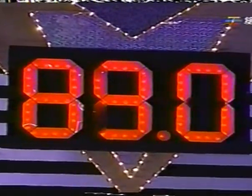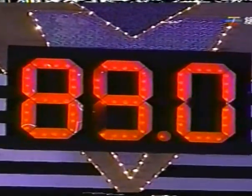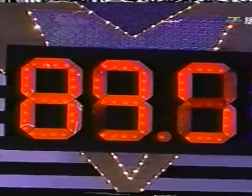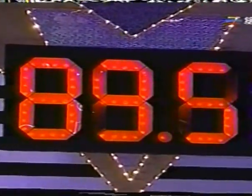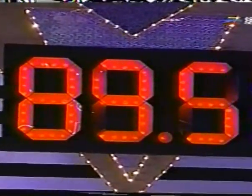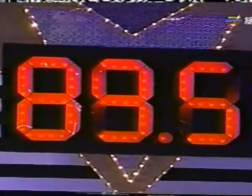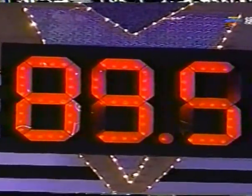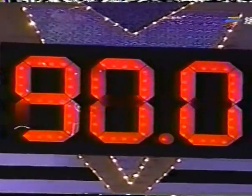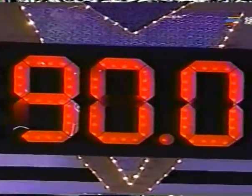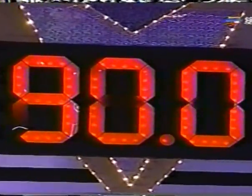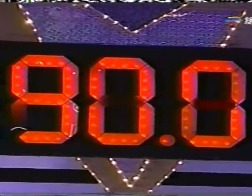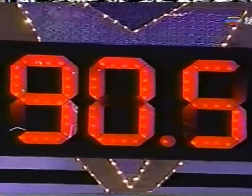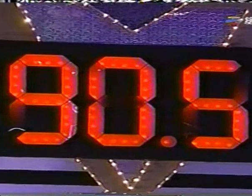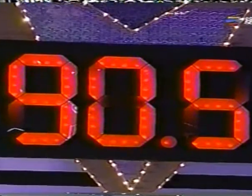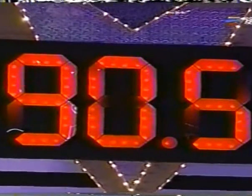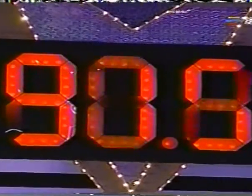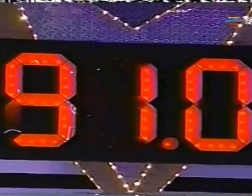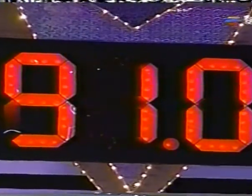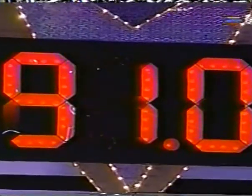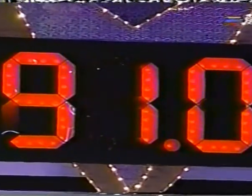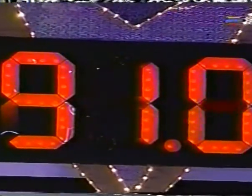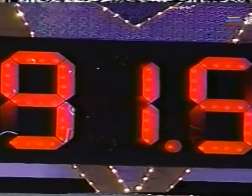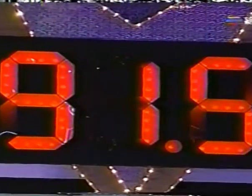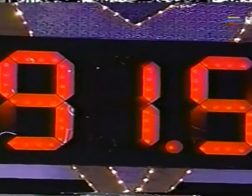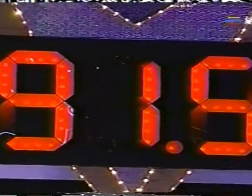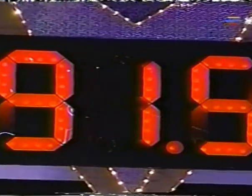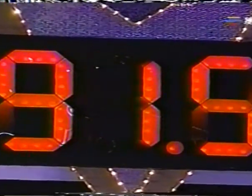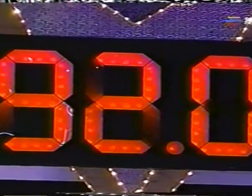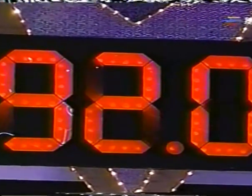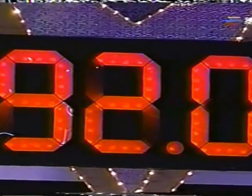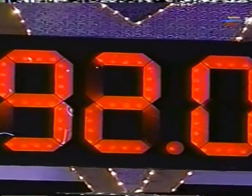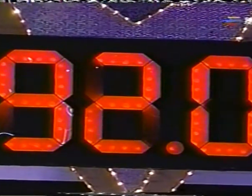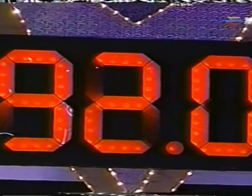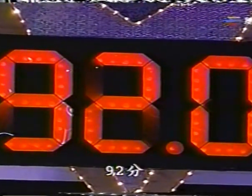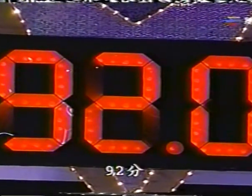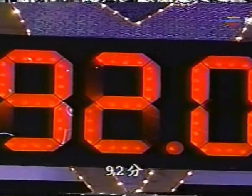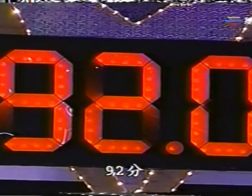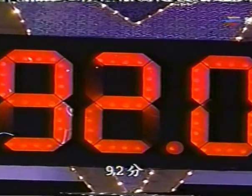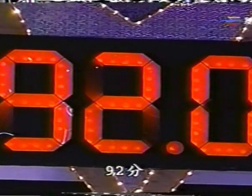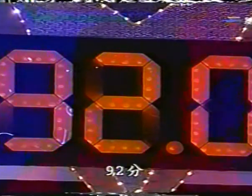9好慢喔 有點可怕90 91 91 91.5 92分好